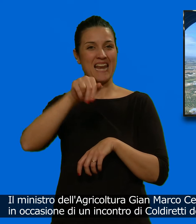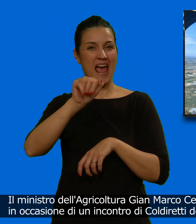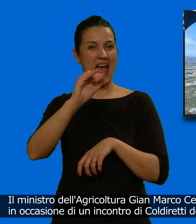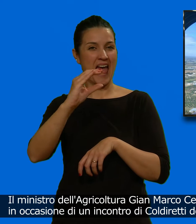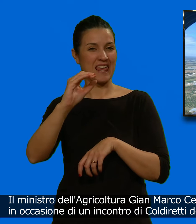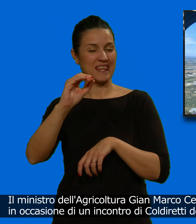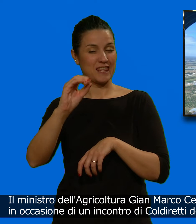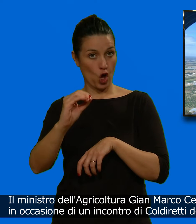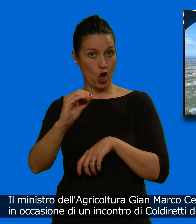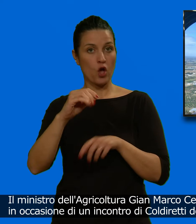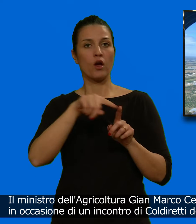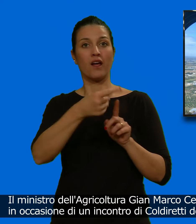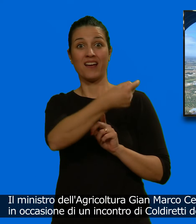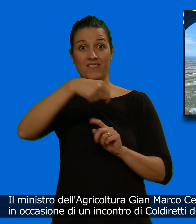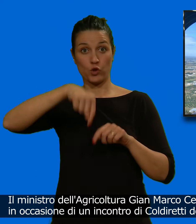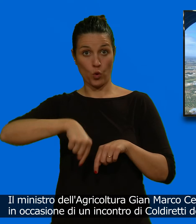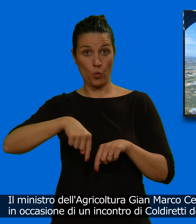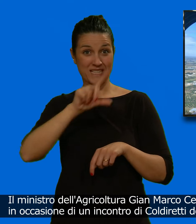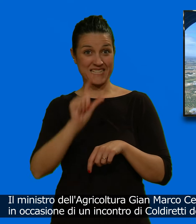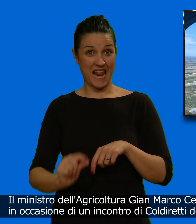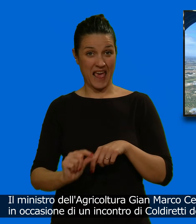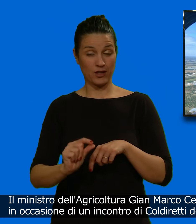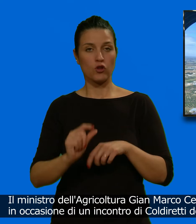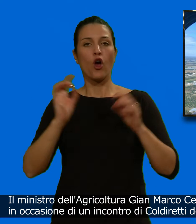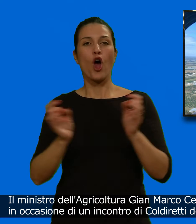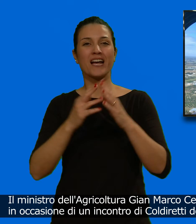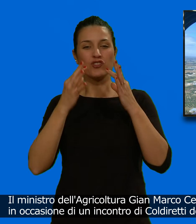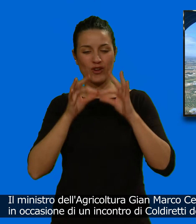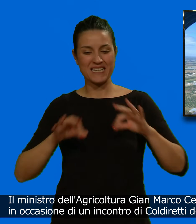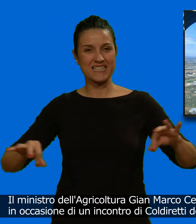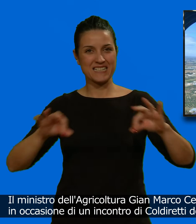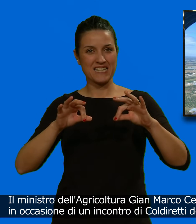un incontro di Coldiretti, dedicato al problema Xilella.